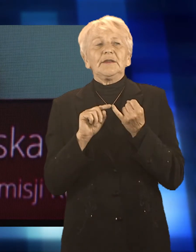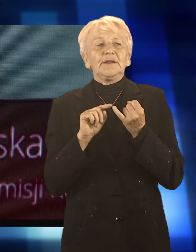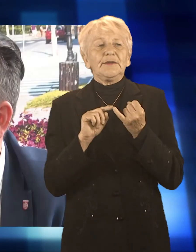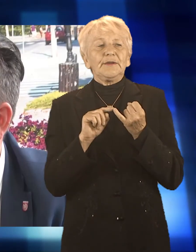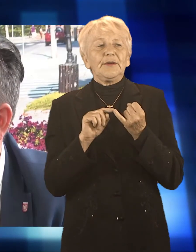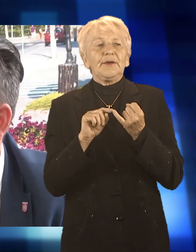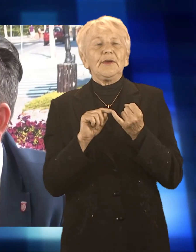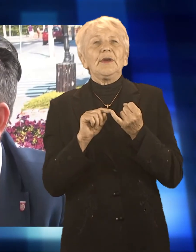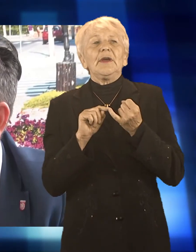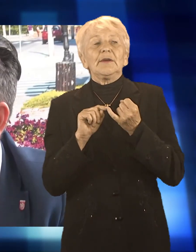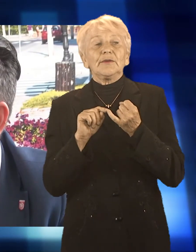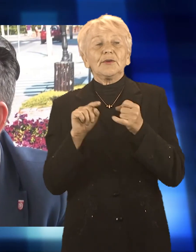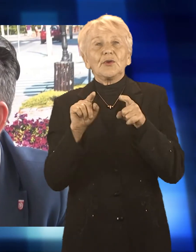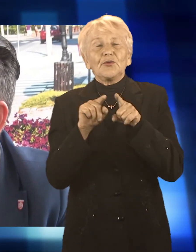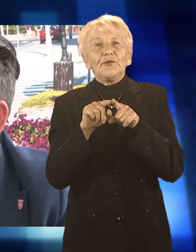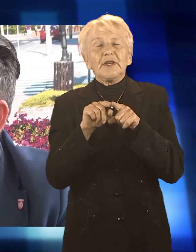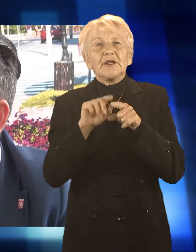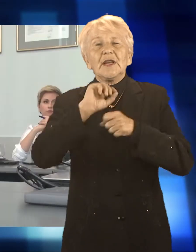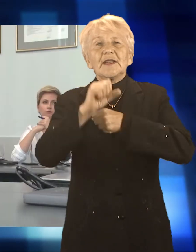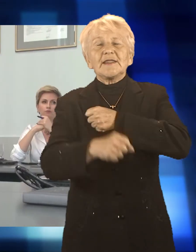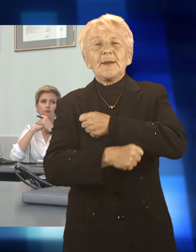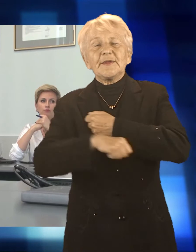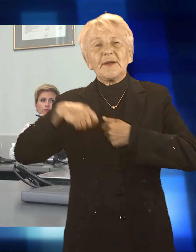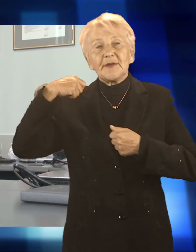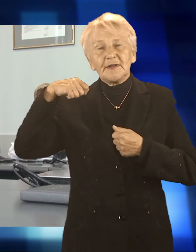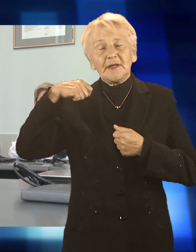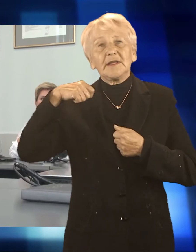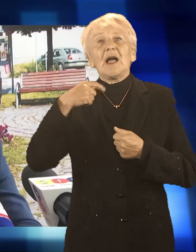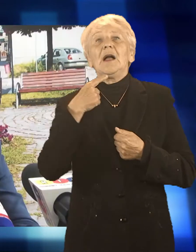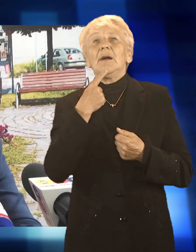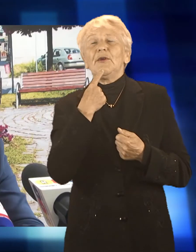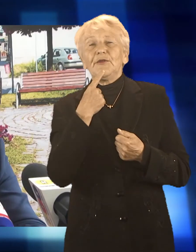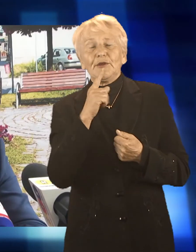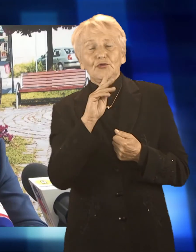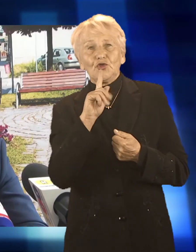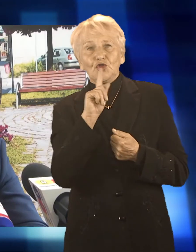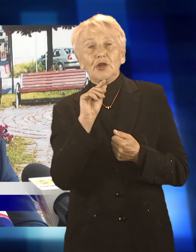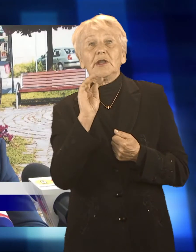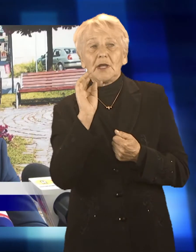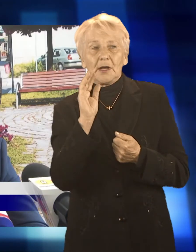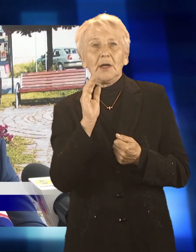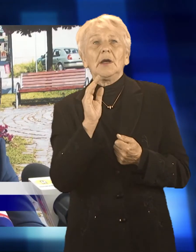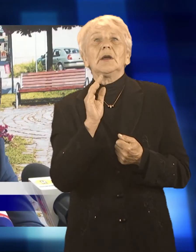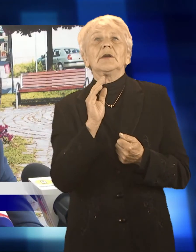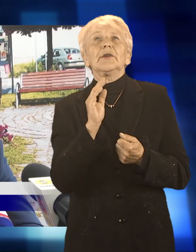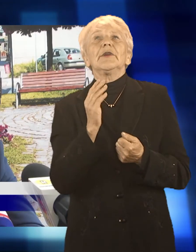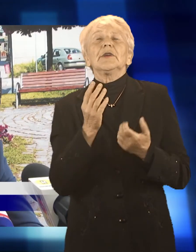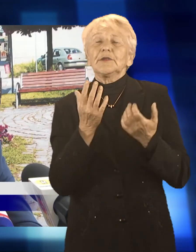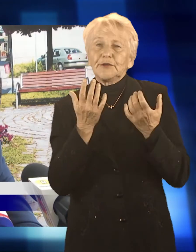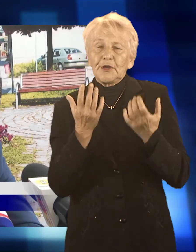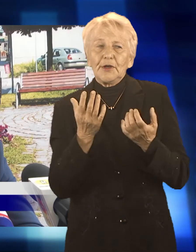wiceprezydent wyraźnie opowiedział się za kontynuowaniem wspólnie wytyczonej drogi. Pragnę zapewnić, że w klubie radnych